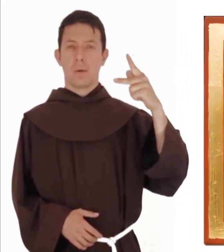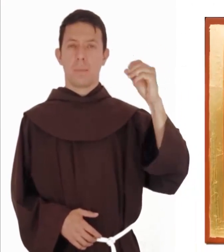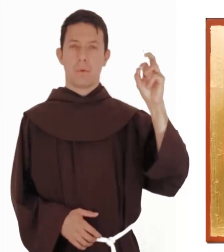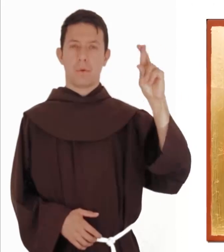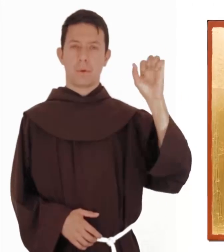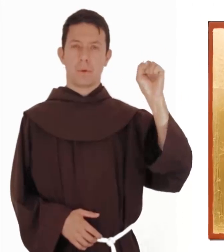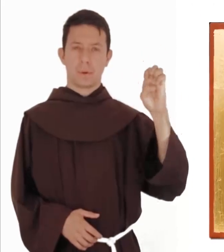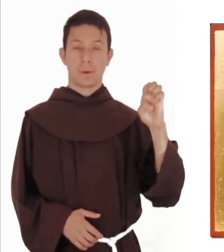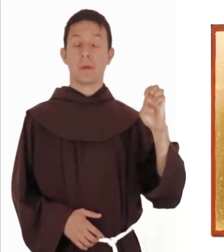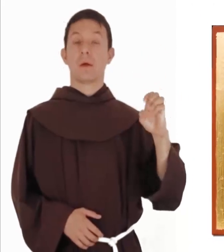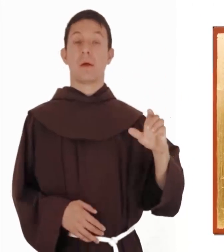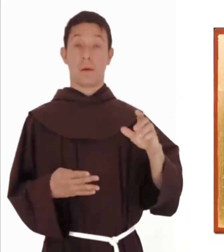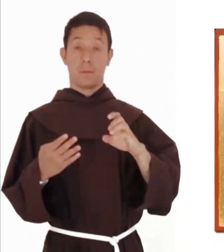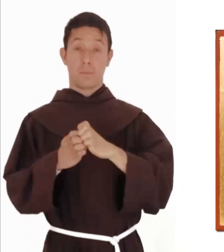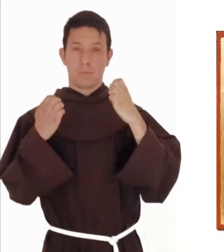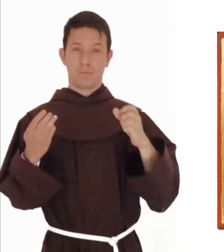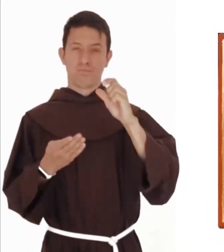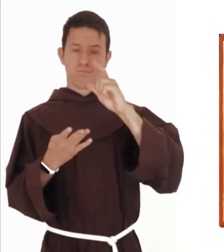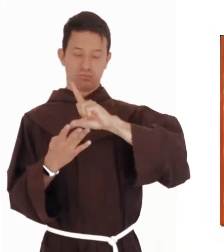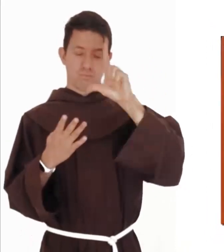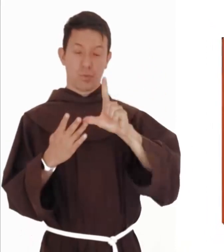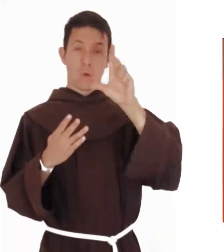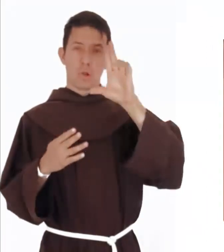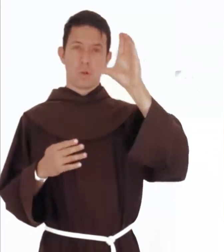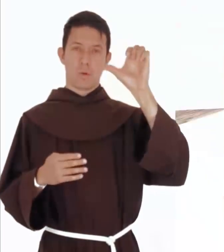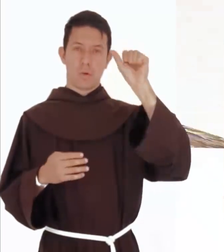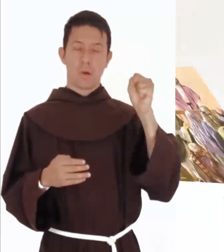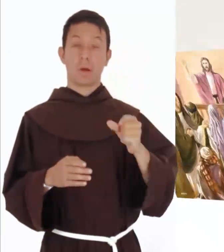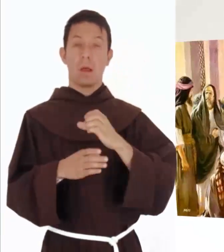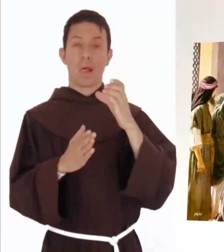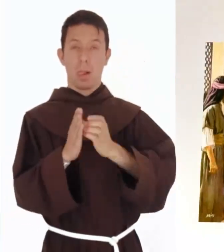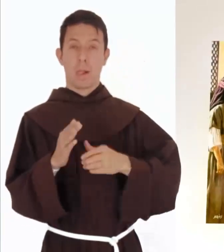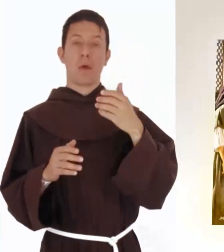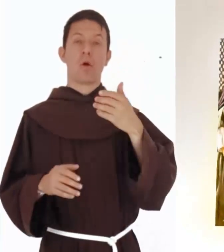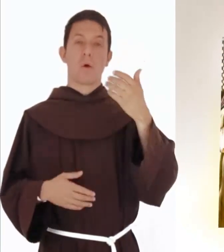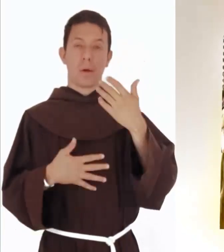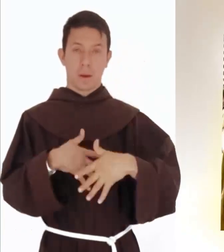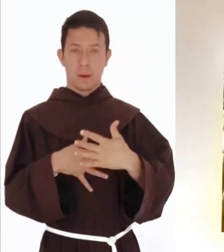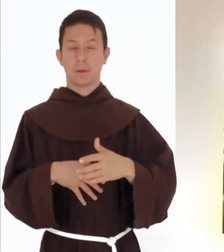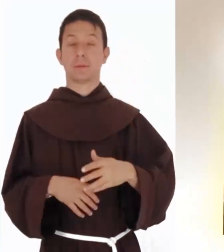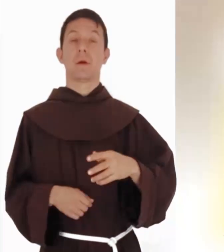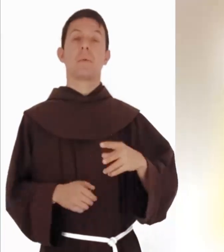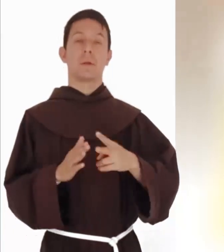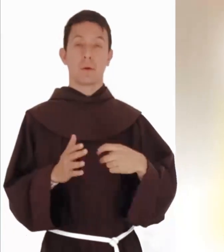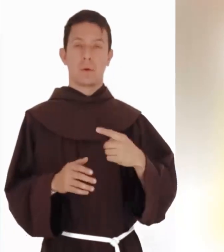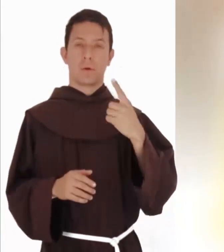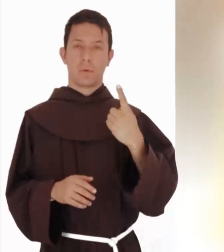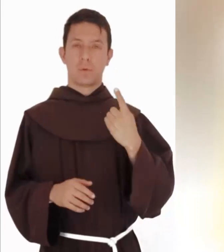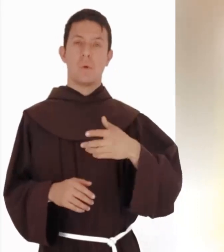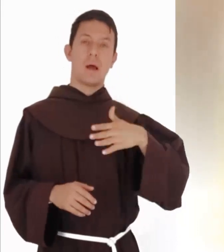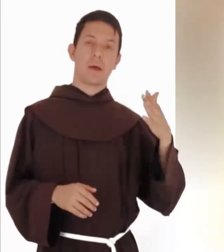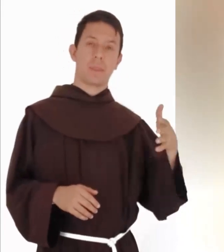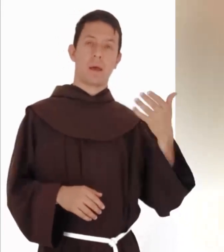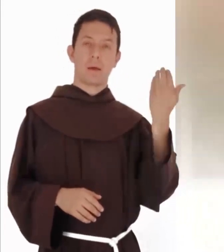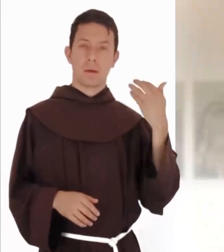capítulo 15, versículos del 1 al 10. En aquel tiempo se acercaban a Jesús los publicanos